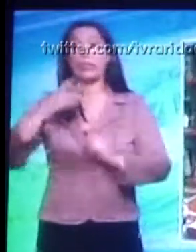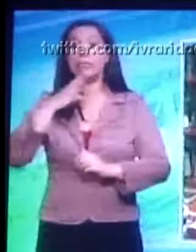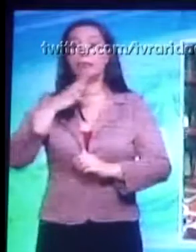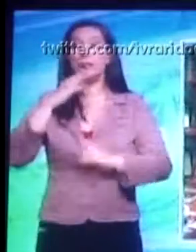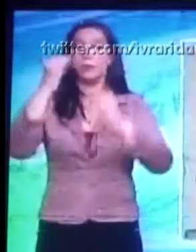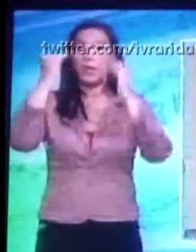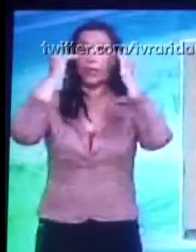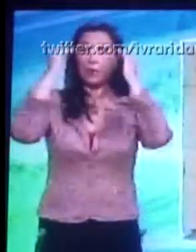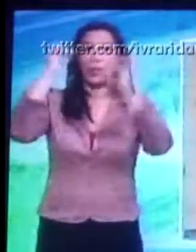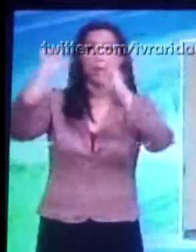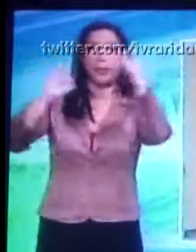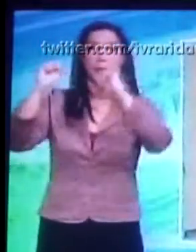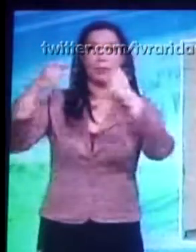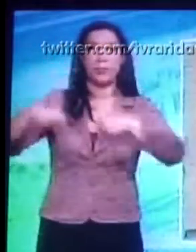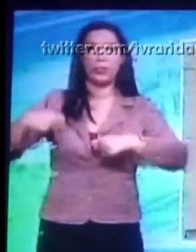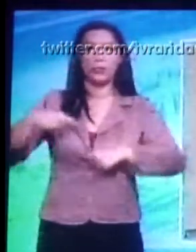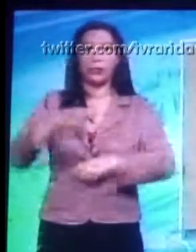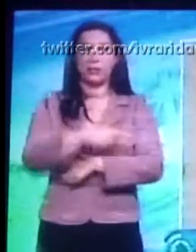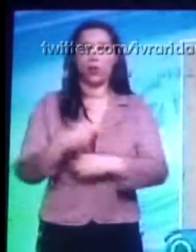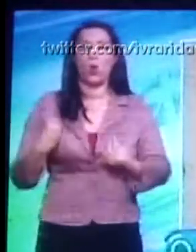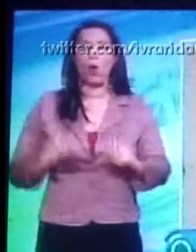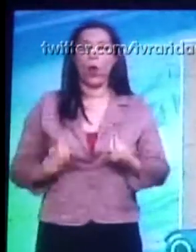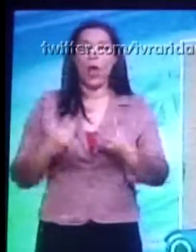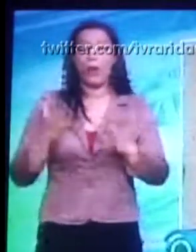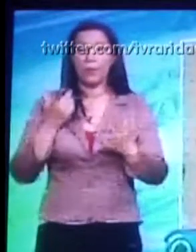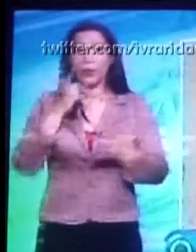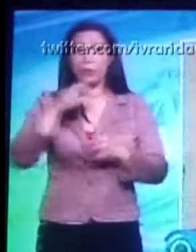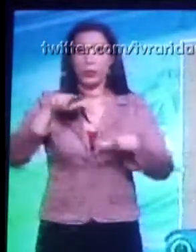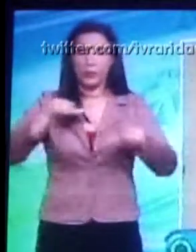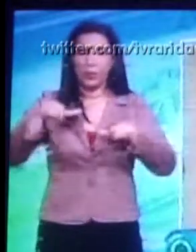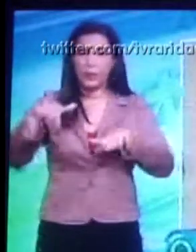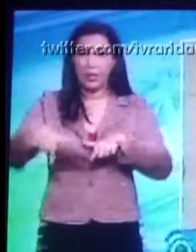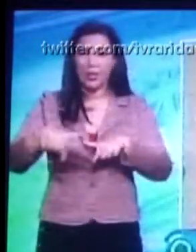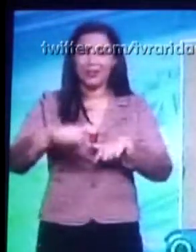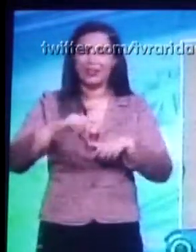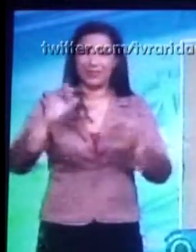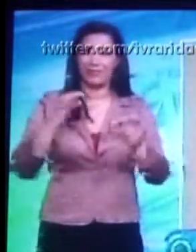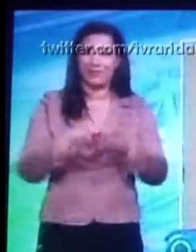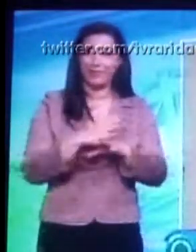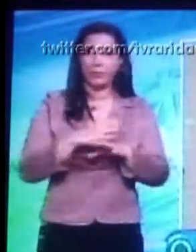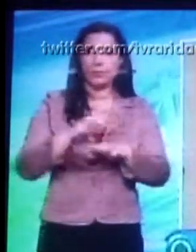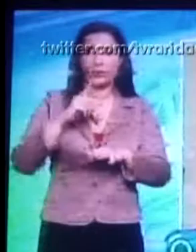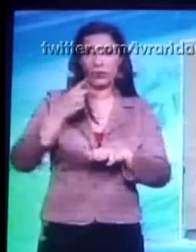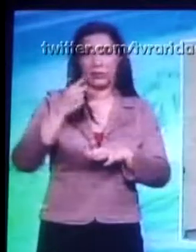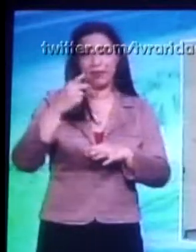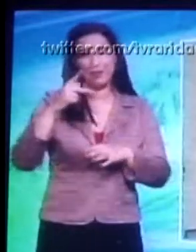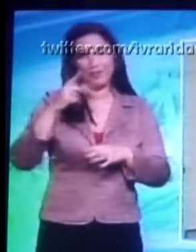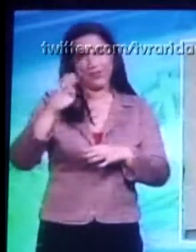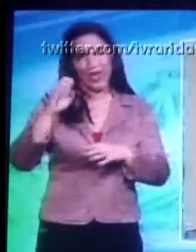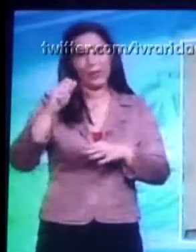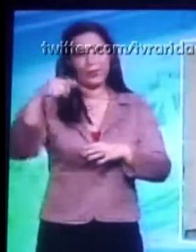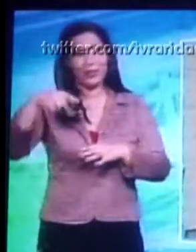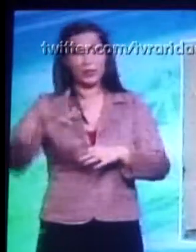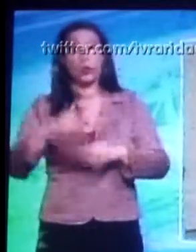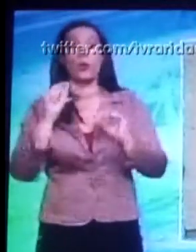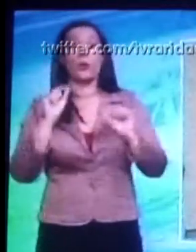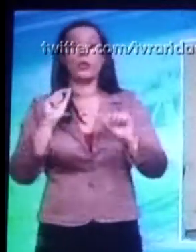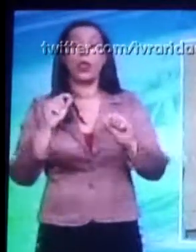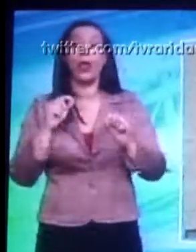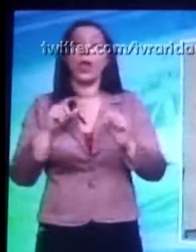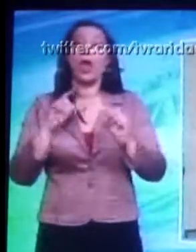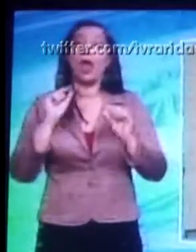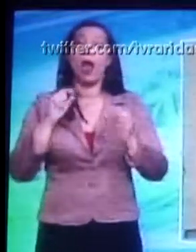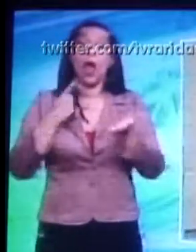das empresas. Com relação à estabilidade ou à garantia pré-aposentadoria, ela é muito comum de estar prevista